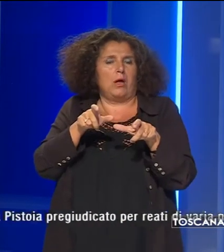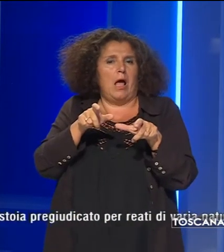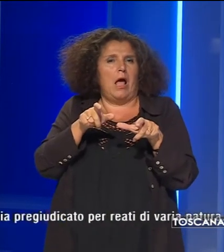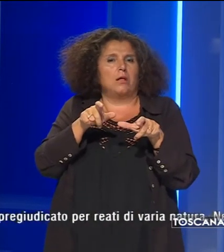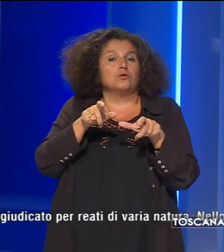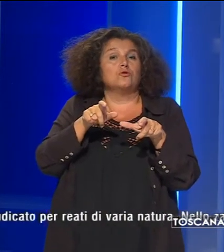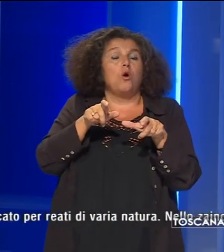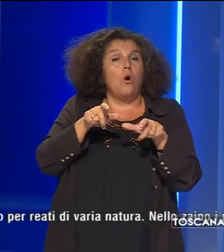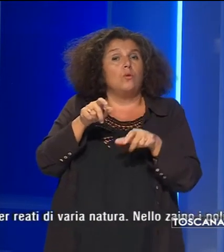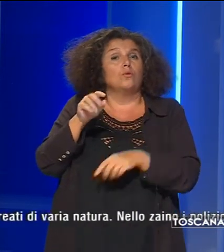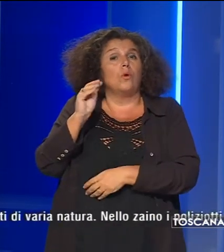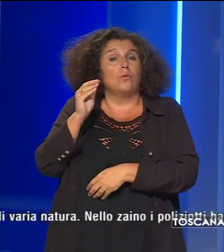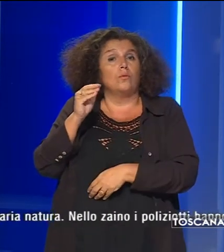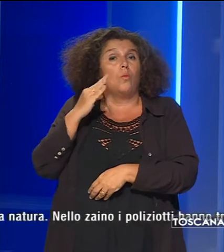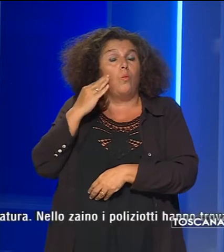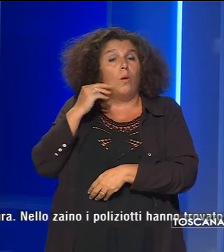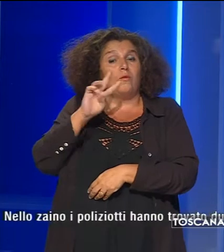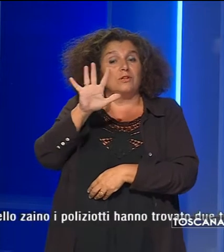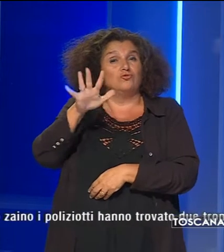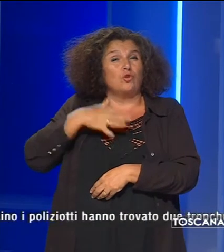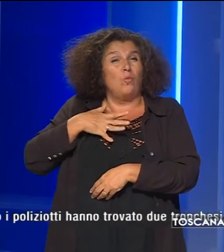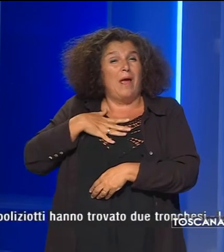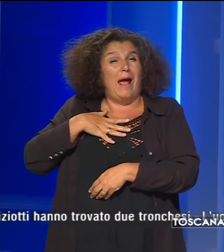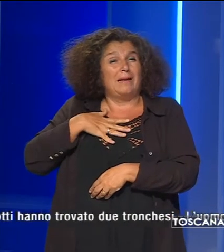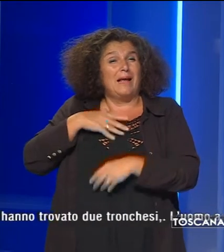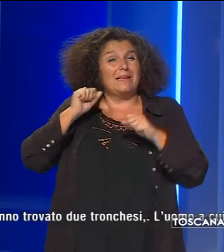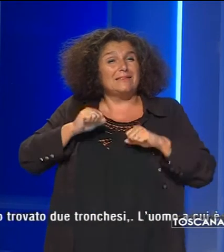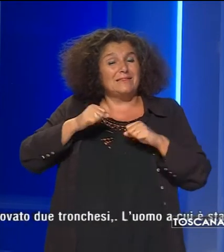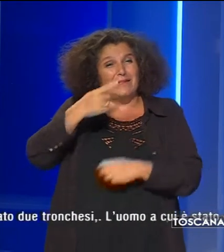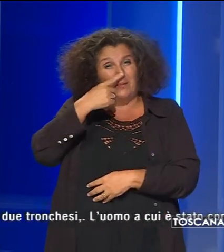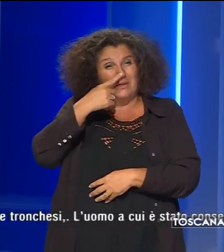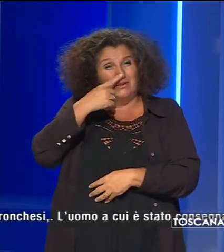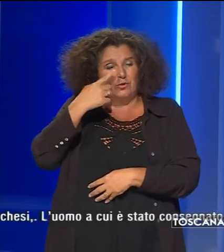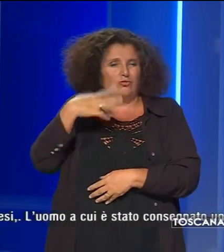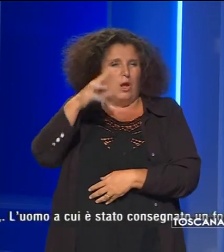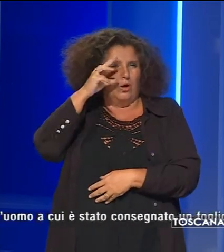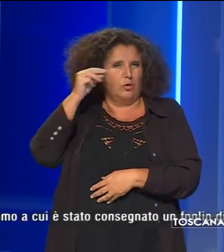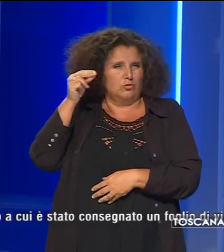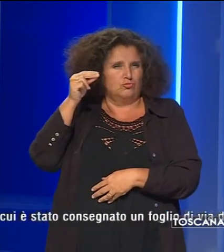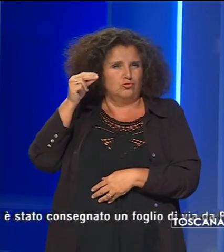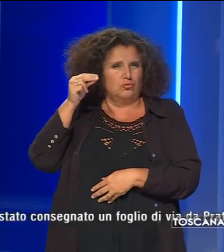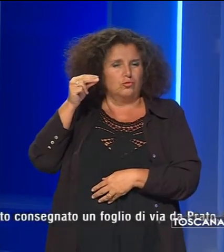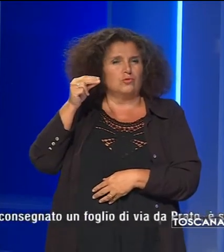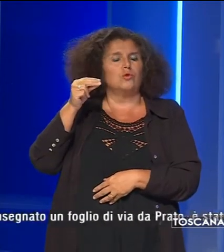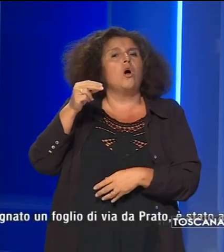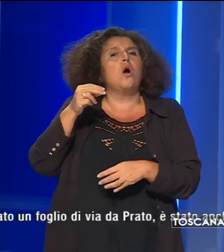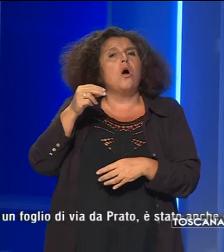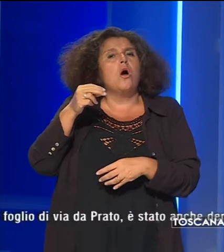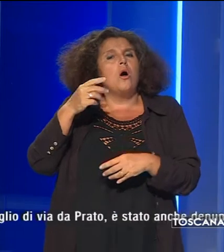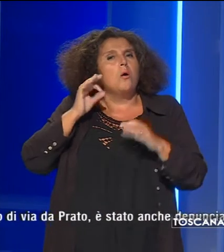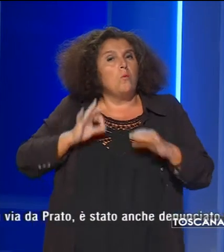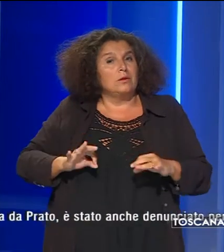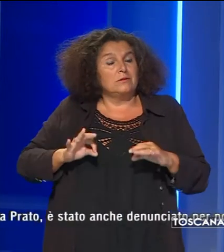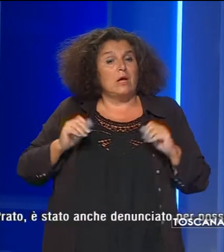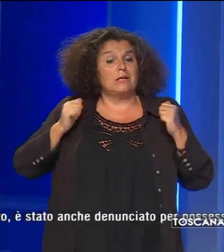25enne italiano residente a Pistoia, pregiudicato per reati di varia natura. Nello zaino i